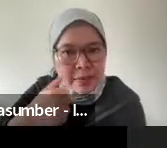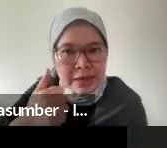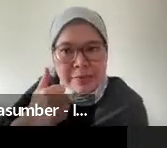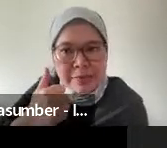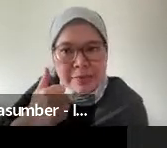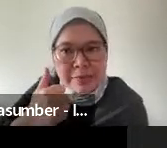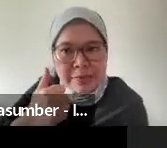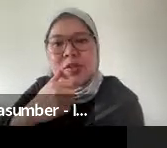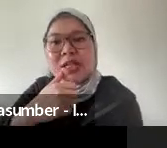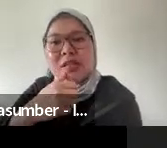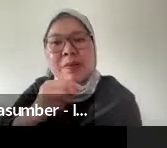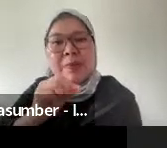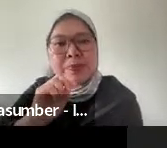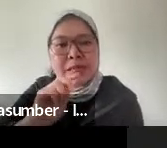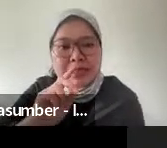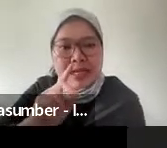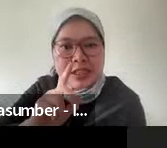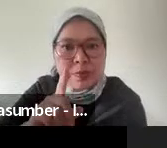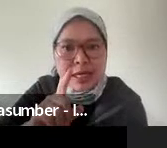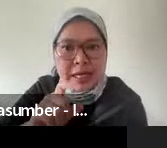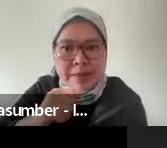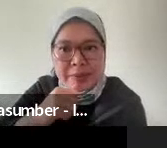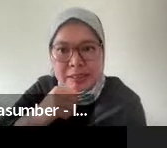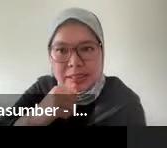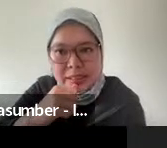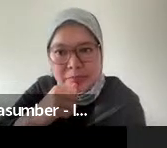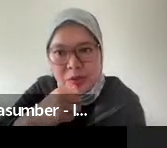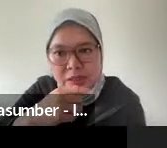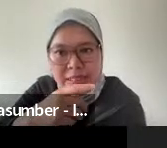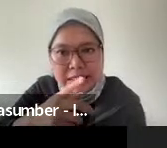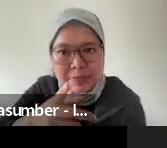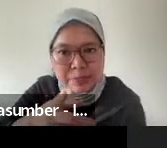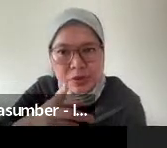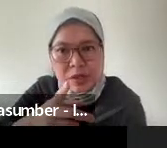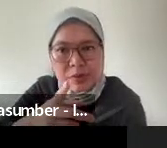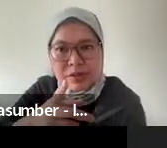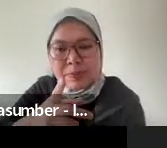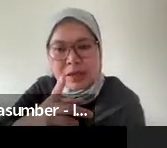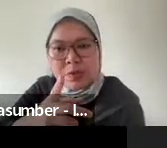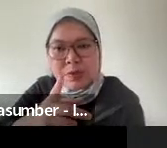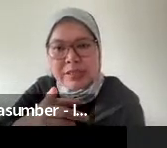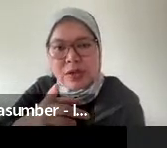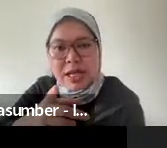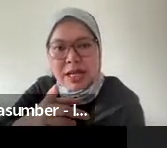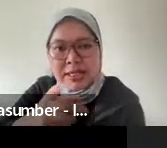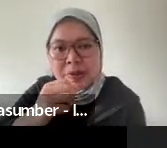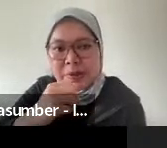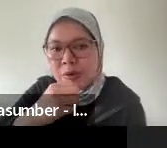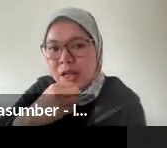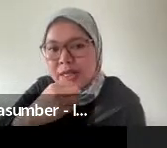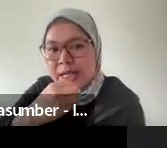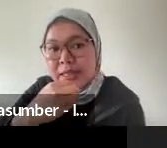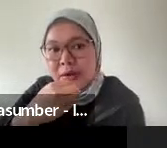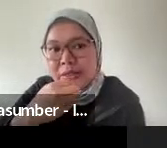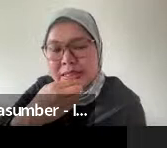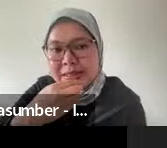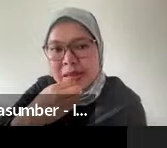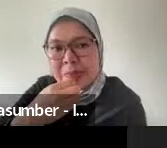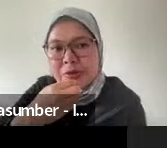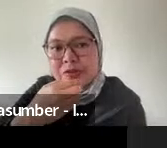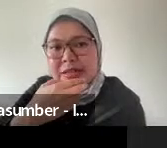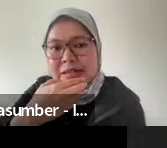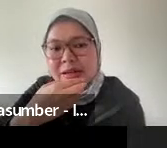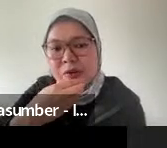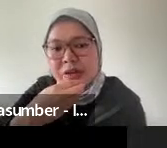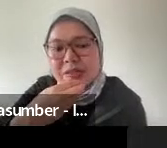berakibat fatal juga sebab salah satu menara repeater yang dibangun di desa Tipo Kabupaten Donggala ini Bapak Ibu kalau ada yang tahu ini